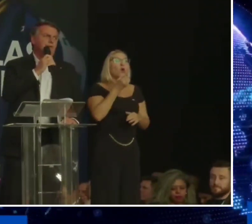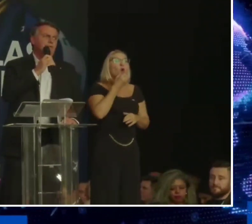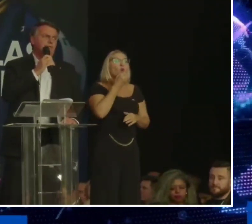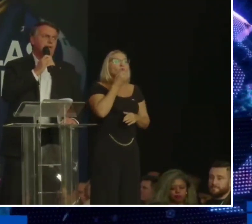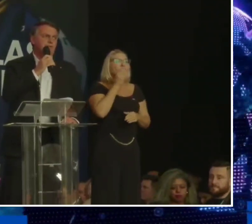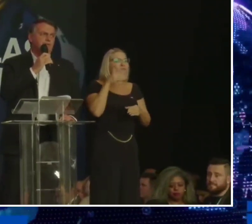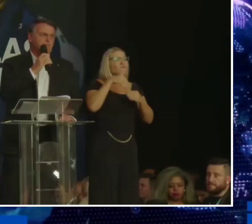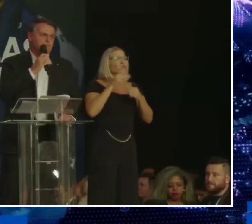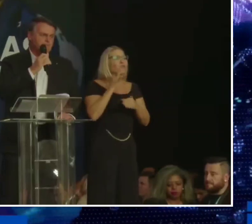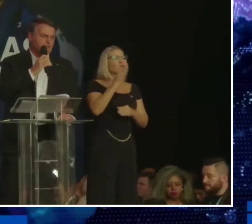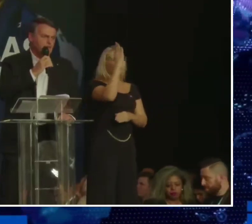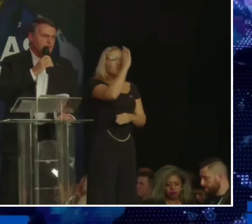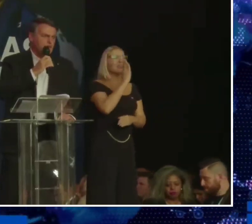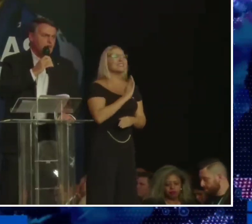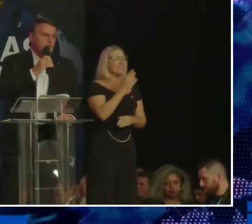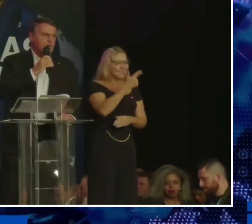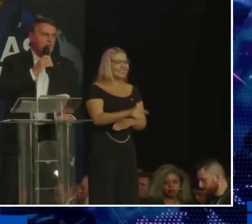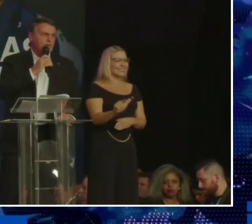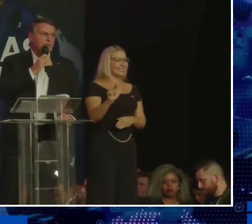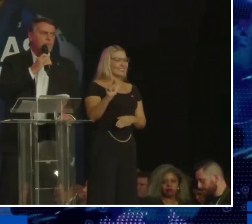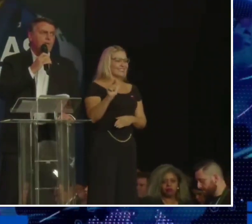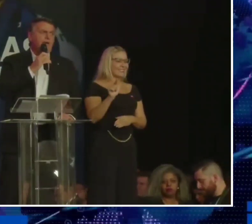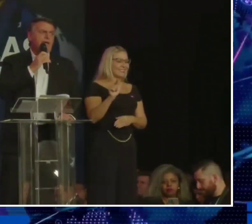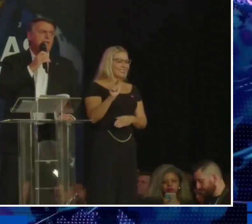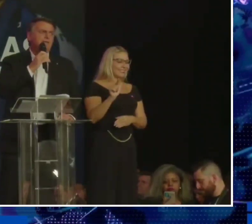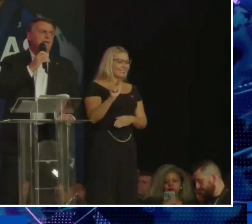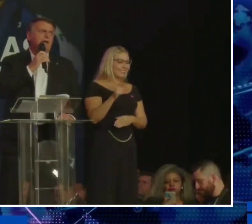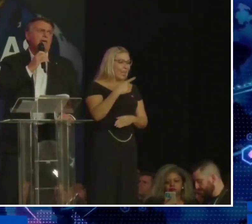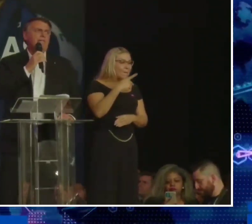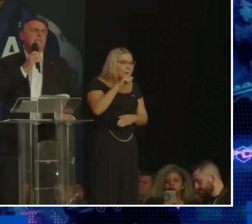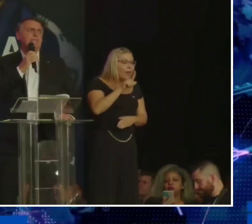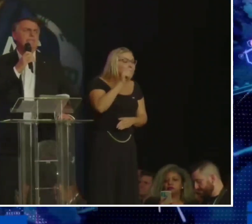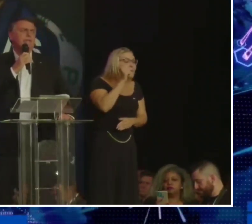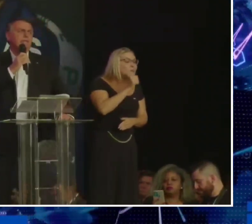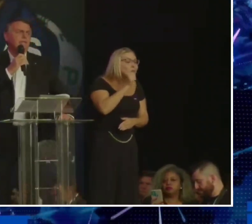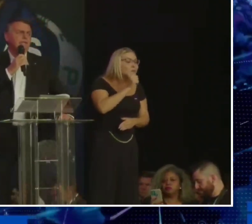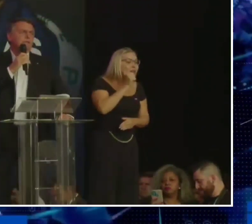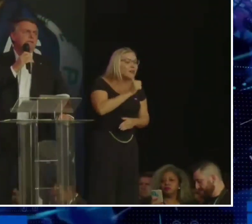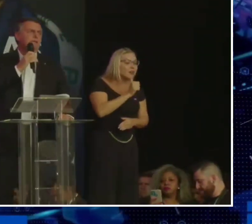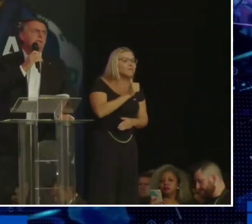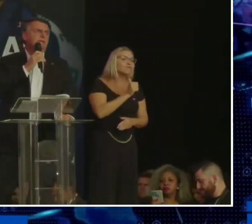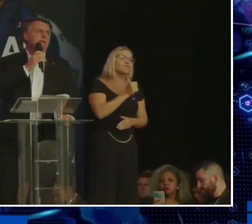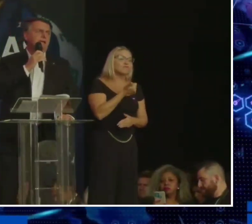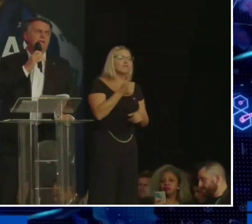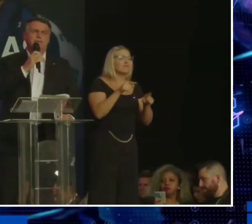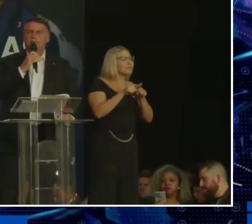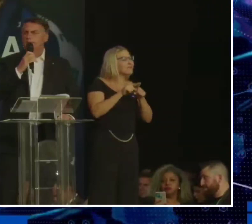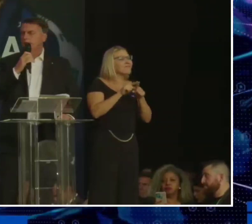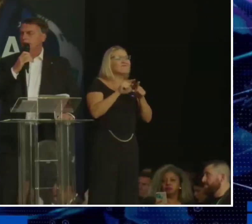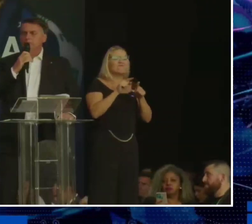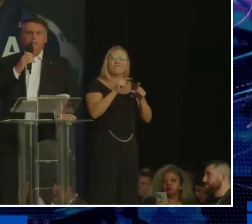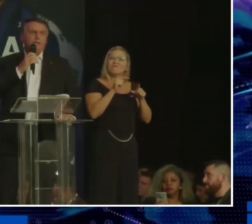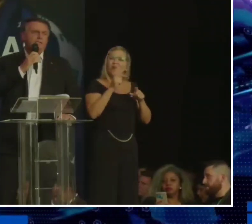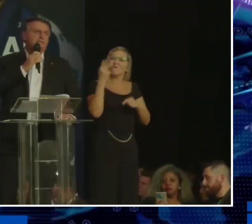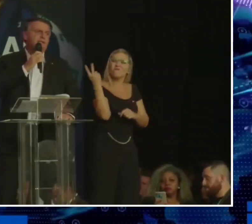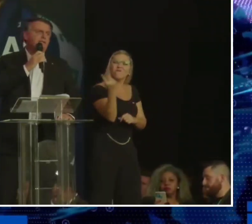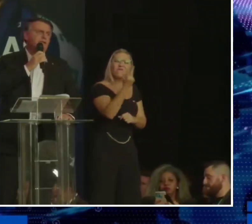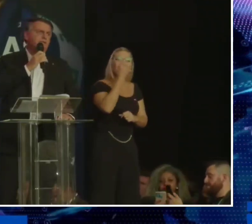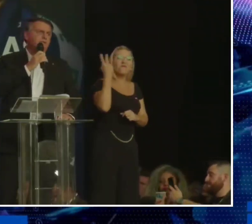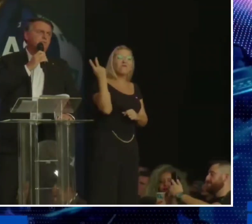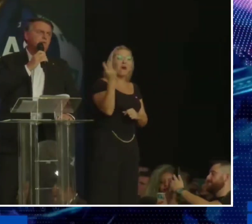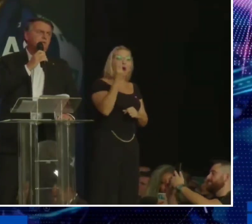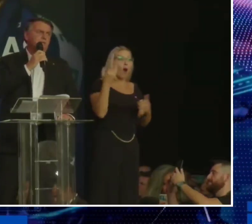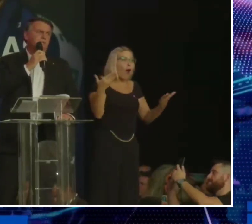para o nosso Brasil. O PL Mulher engrandece este